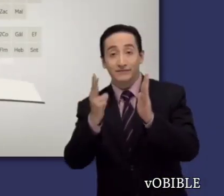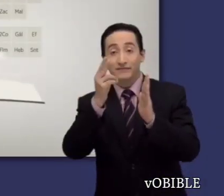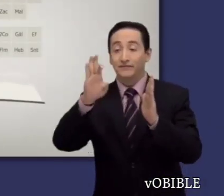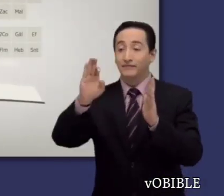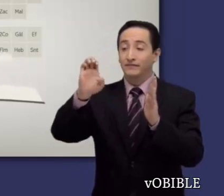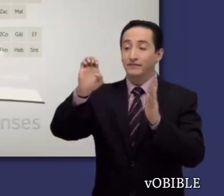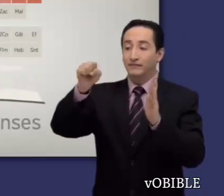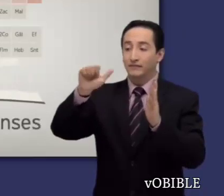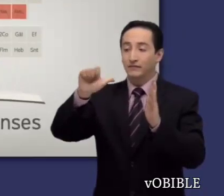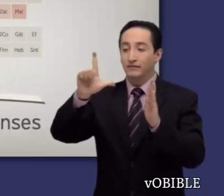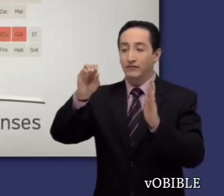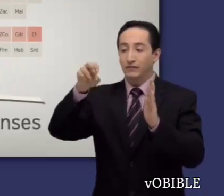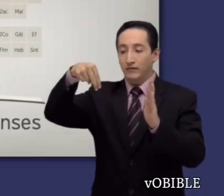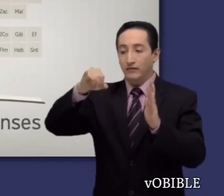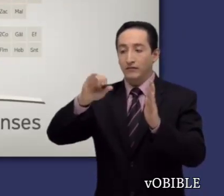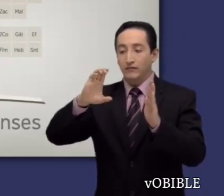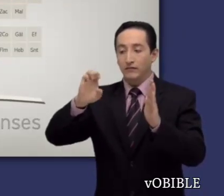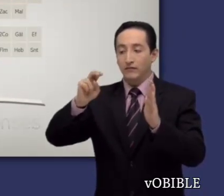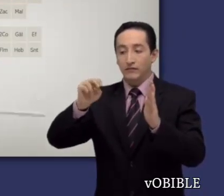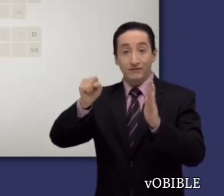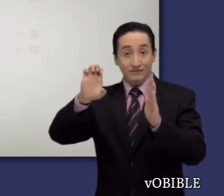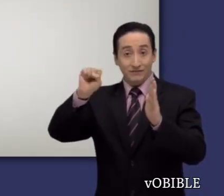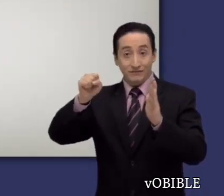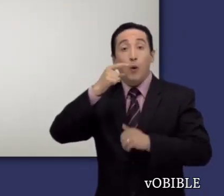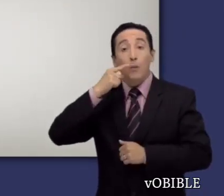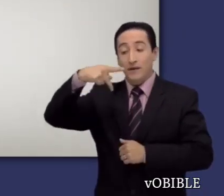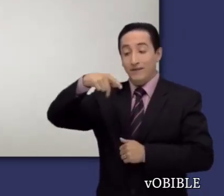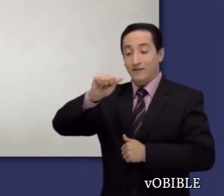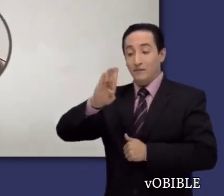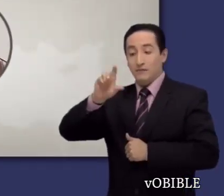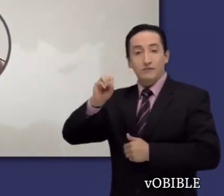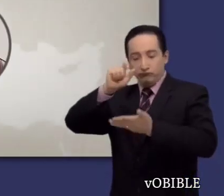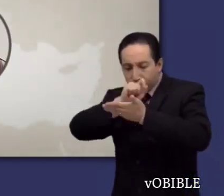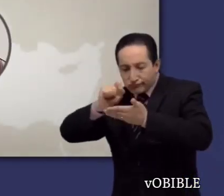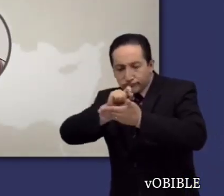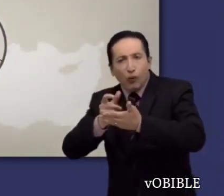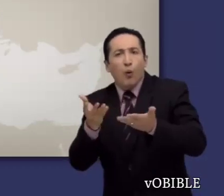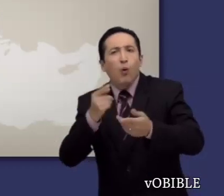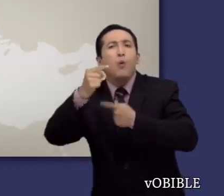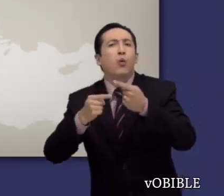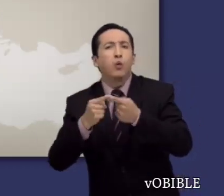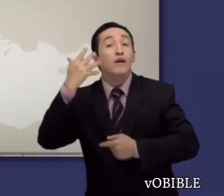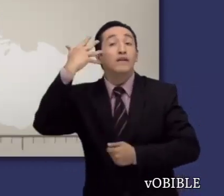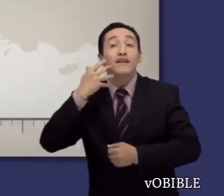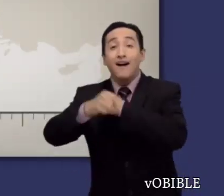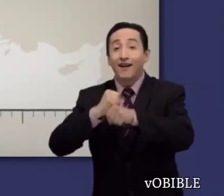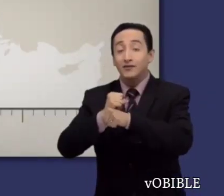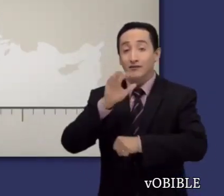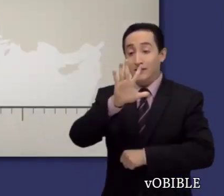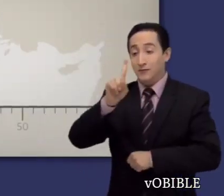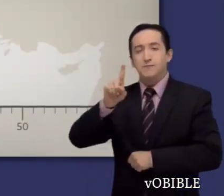Información sobre Segunda a los Tesalonicenses El apóstol Pablo escribió esta importante carta